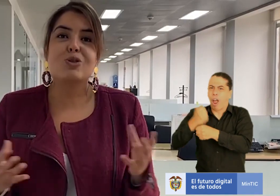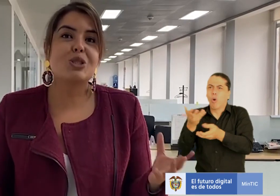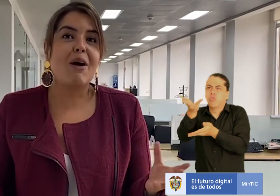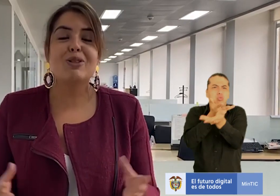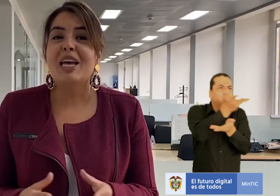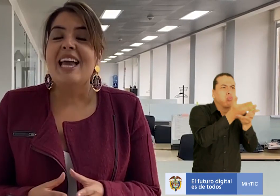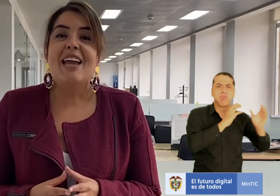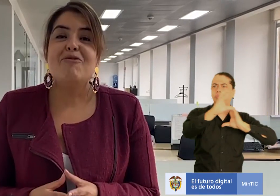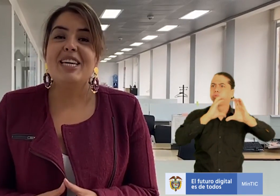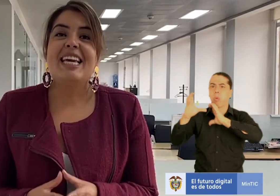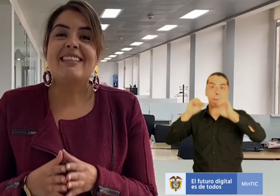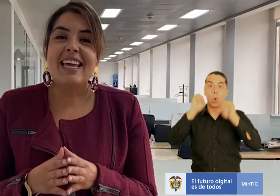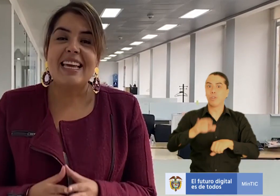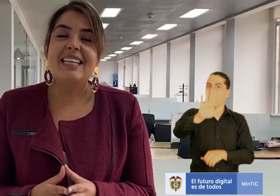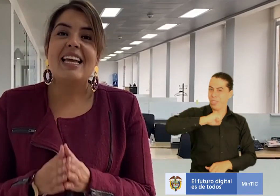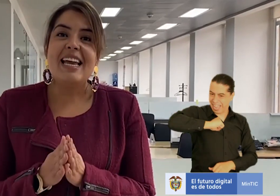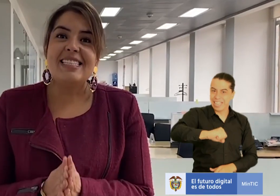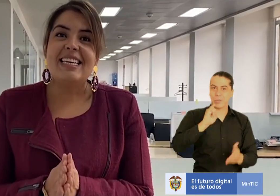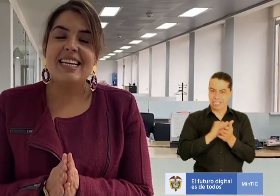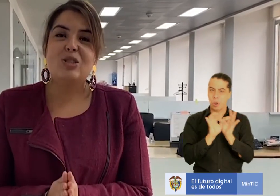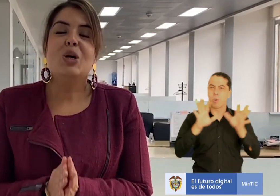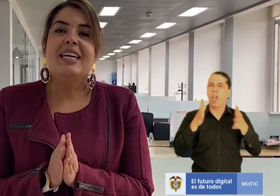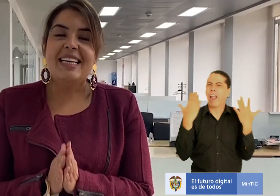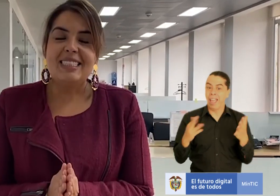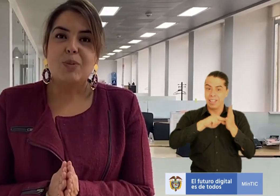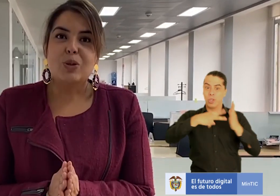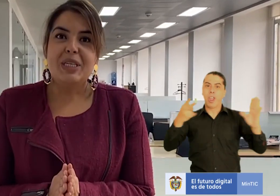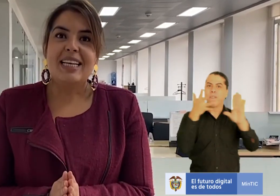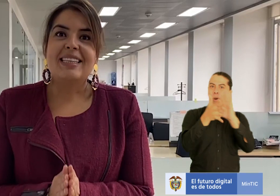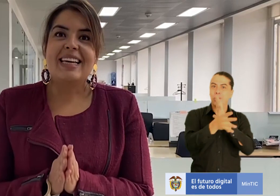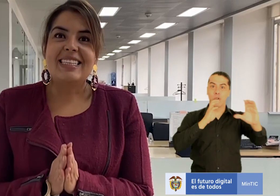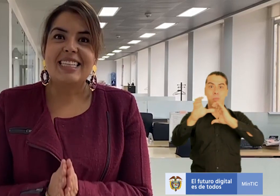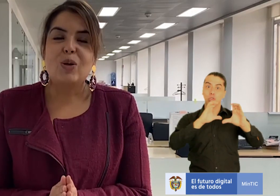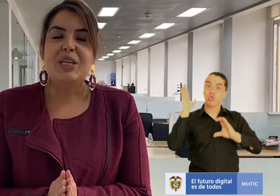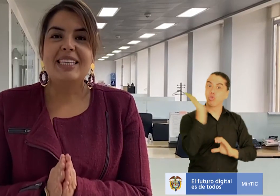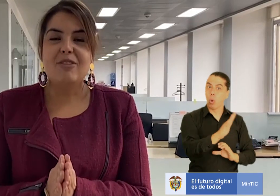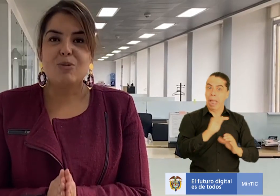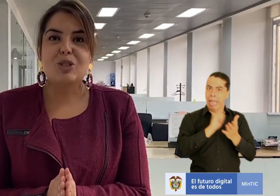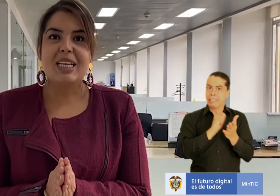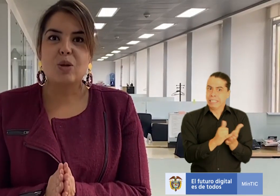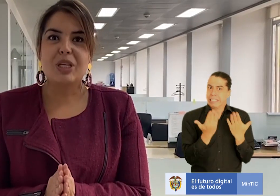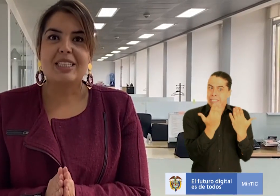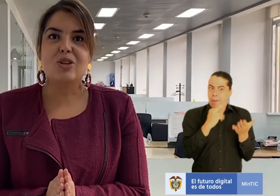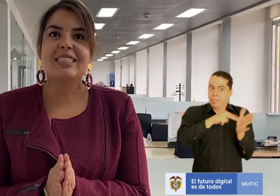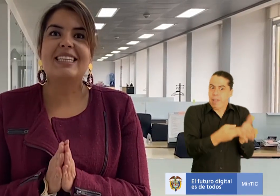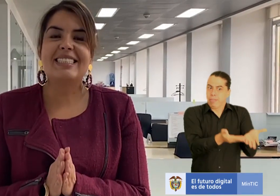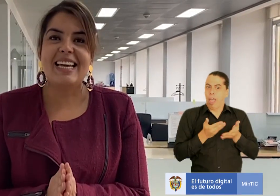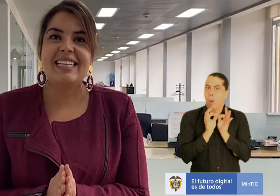con sus trabajos, en fin, que tengan ese derecho y esa oportunidad de que las tecnologías de la información y las comunicaciones sean